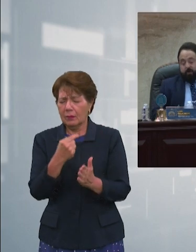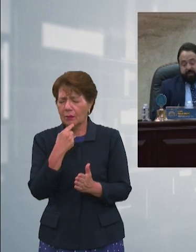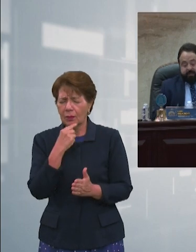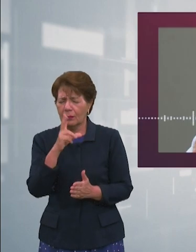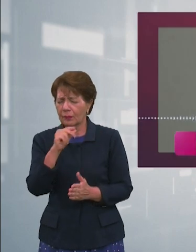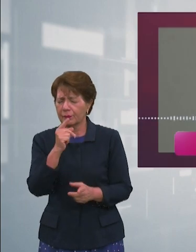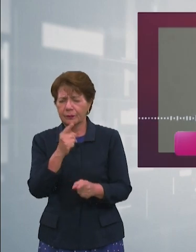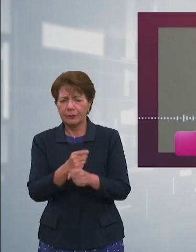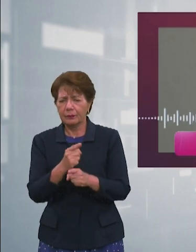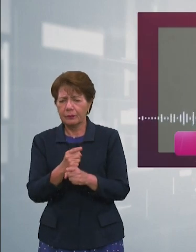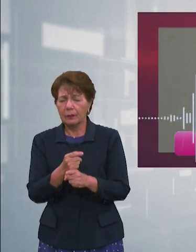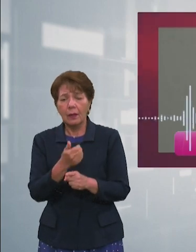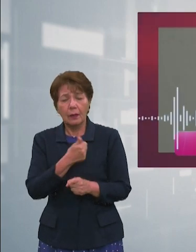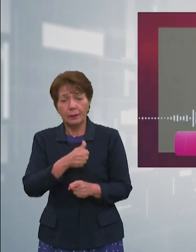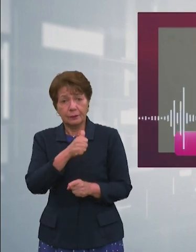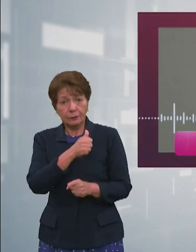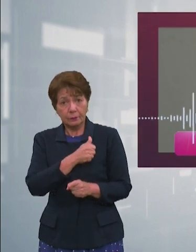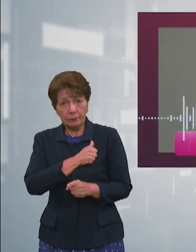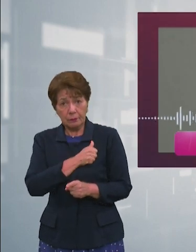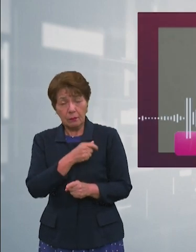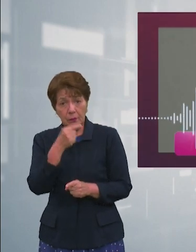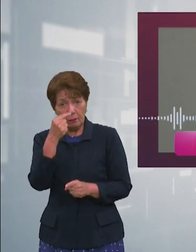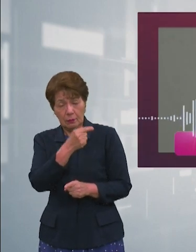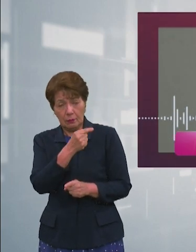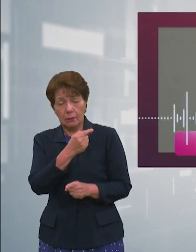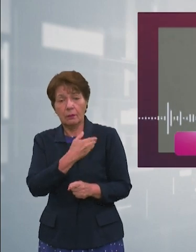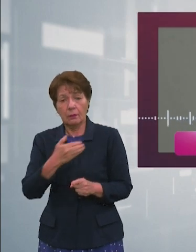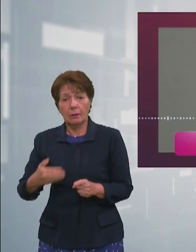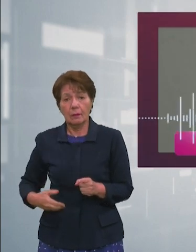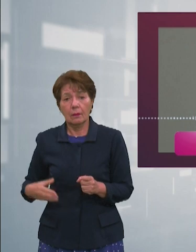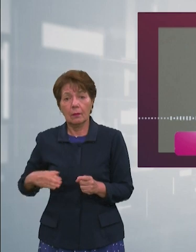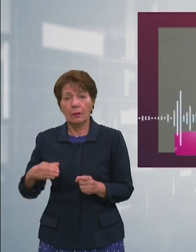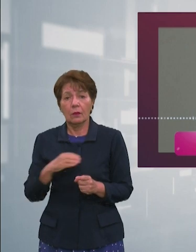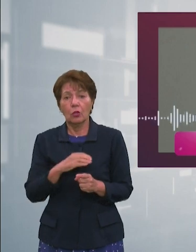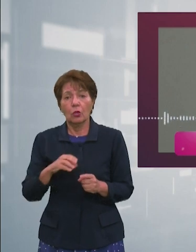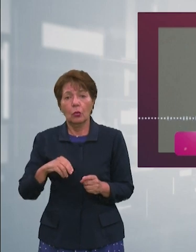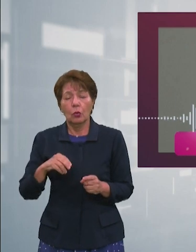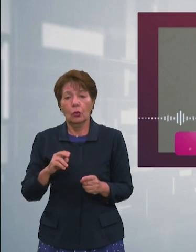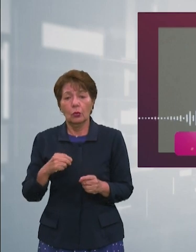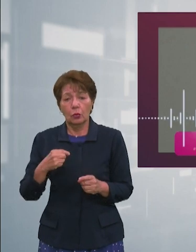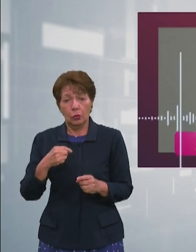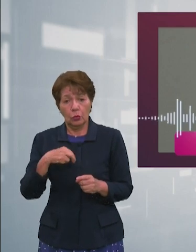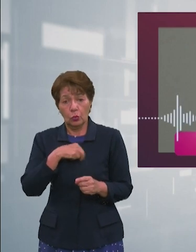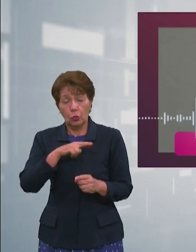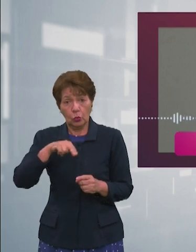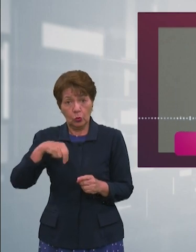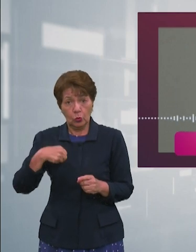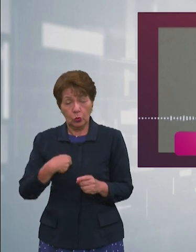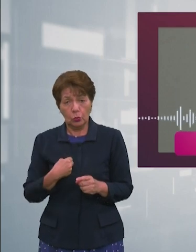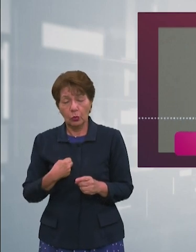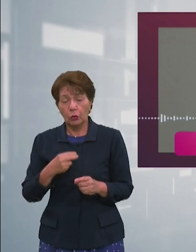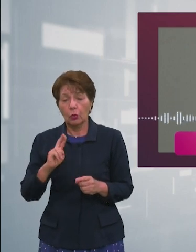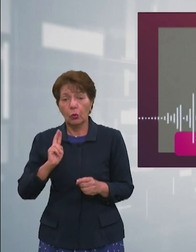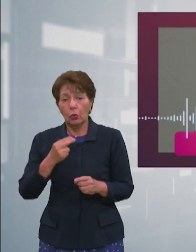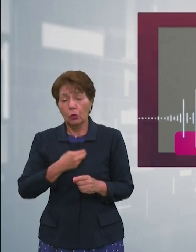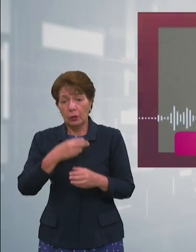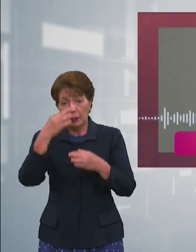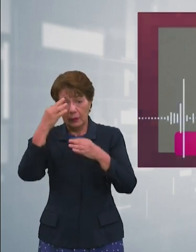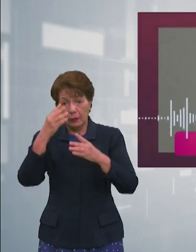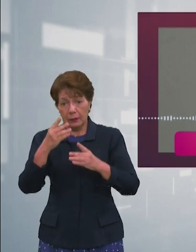nosotros mantenemos como bancada nuestra posición de que vamos con la moción desafortunadamente vamos a estar dos